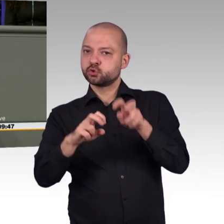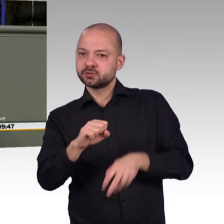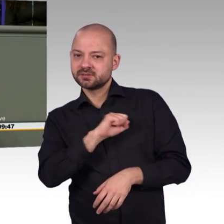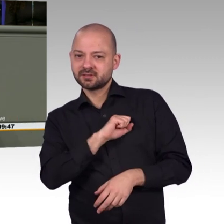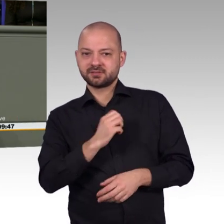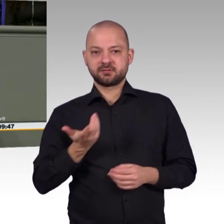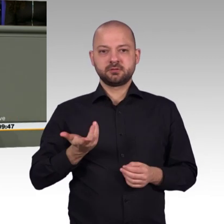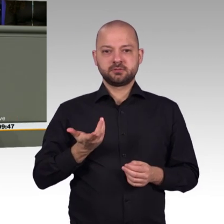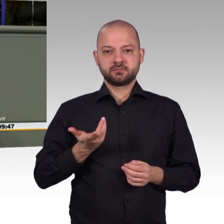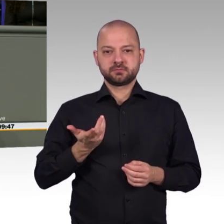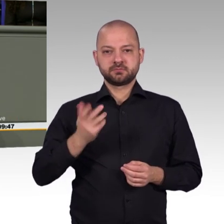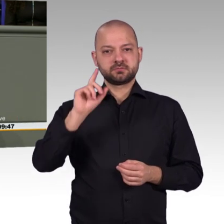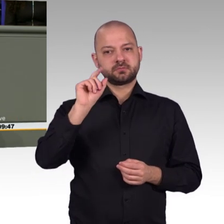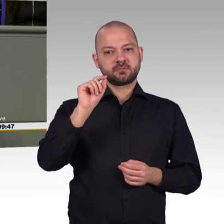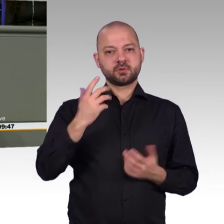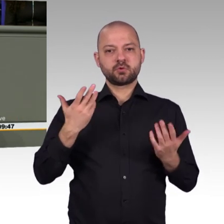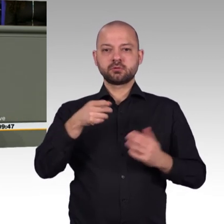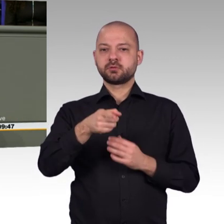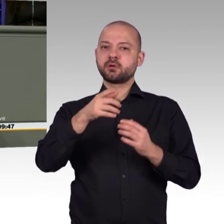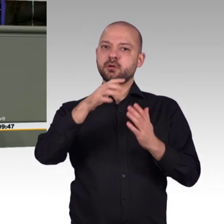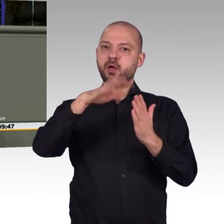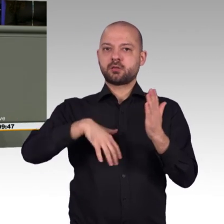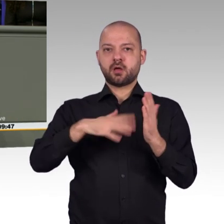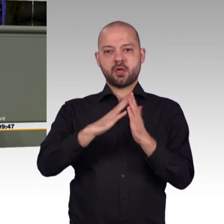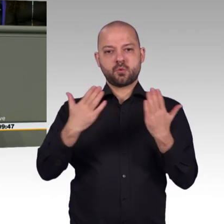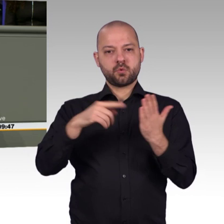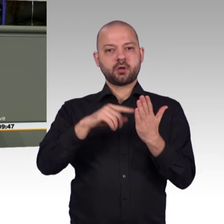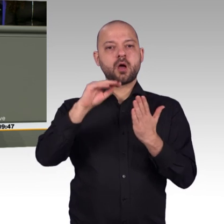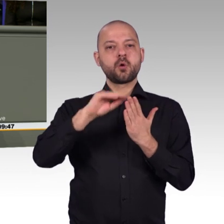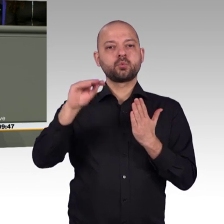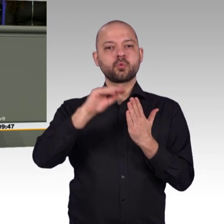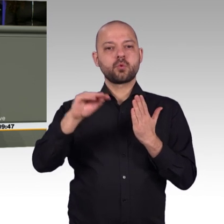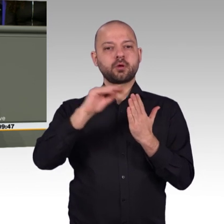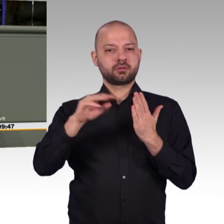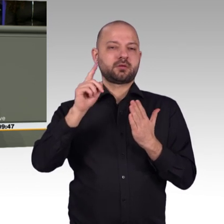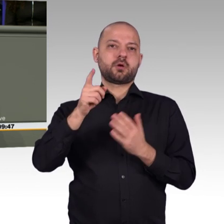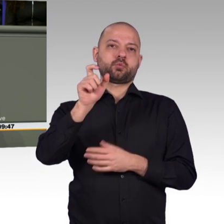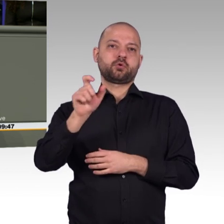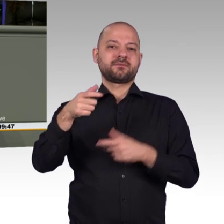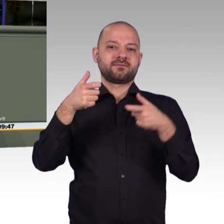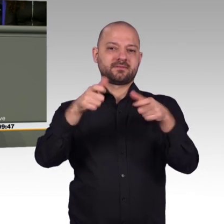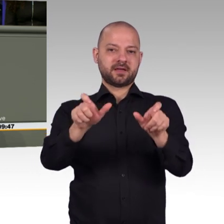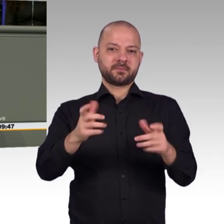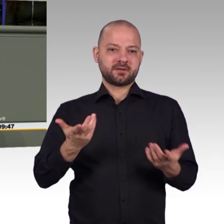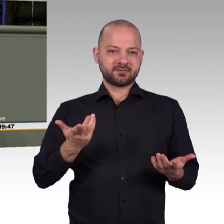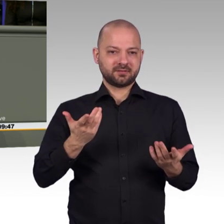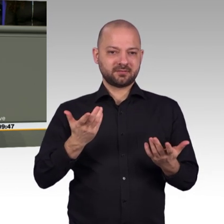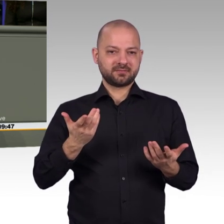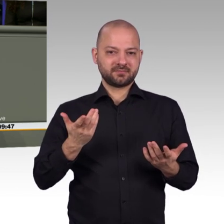Beraterdeutsch verfasst. Aufmachung und Aussagen entsprechen dem Werkzeugkoffer von McKinsey, Roland Berger und